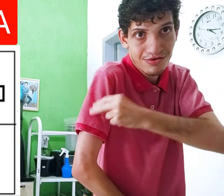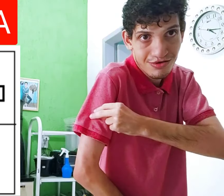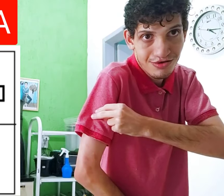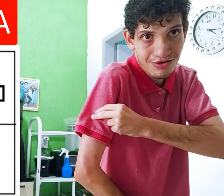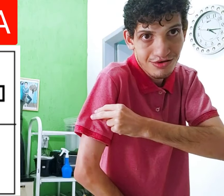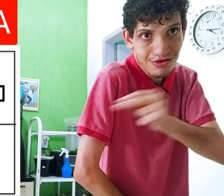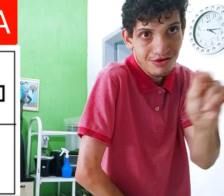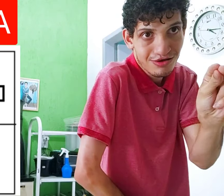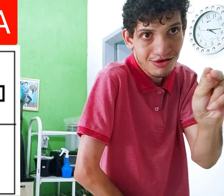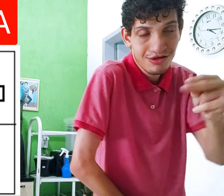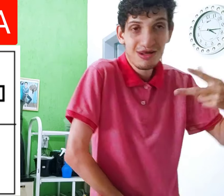Faz assim e assim.